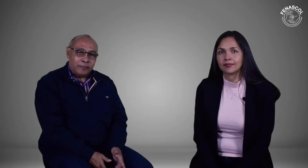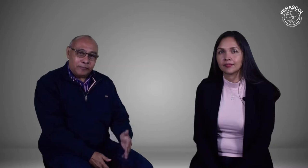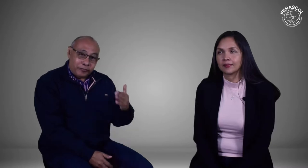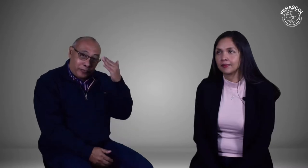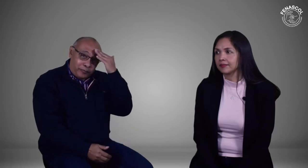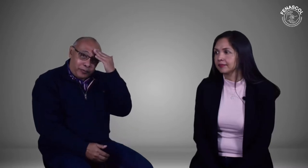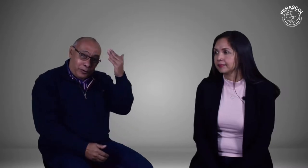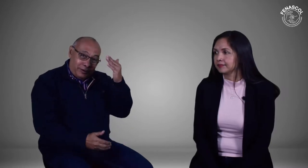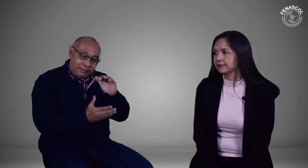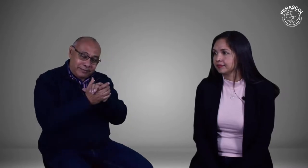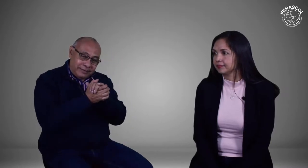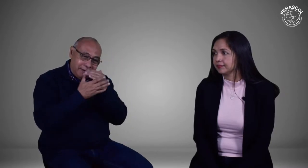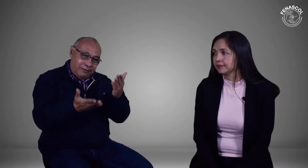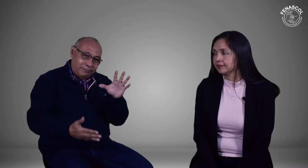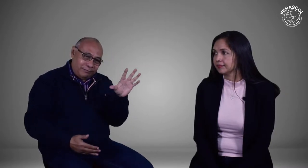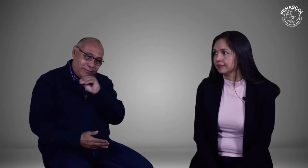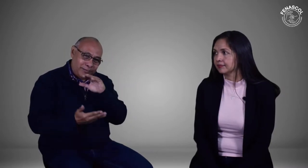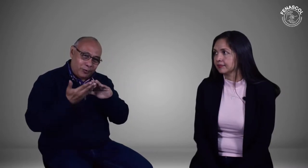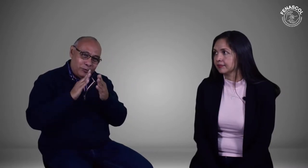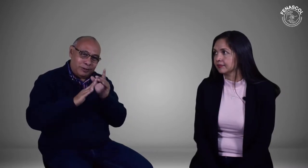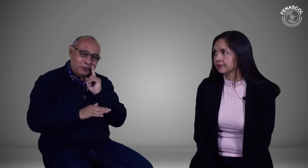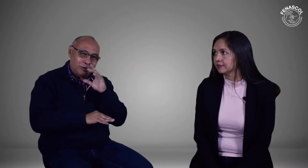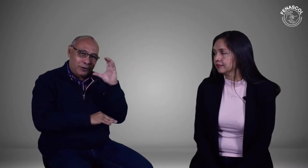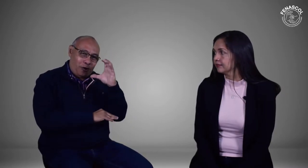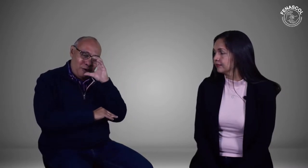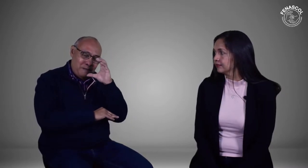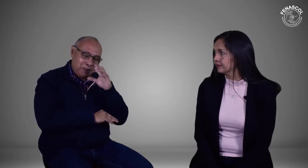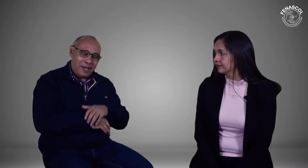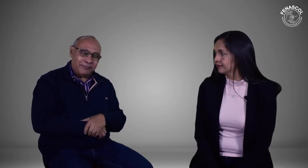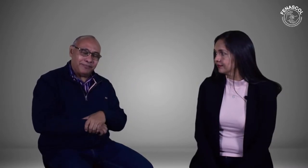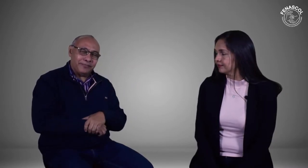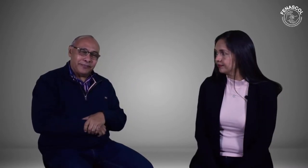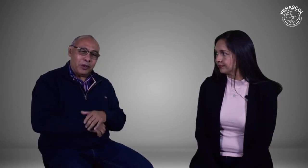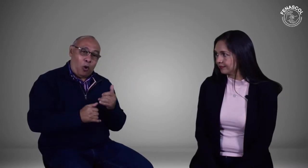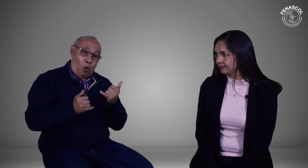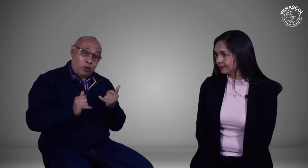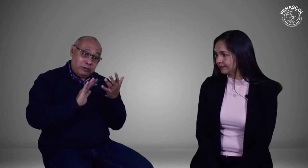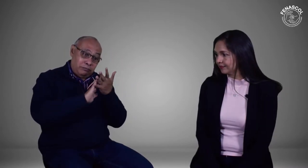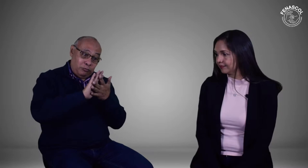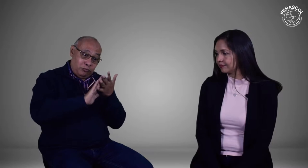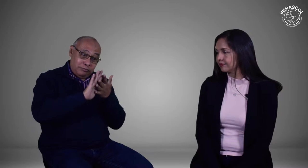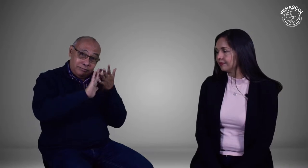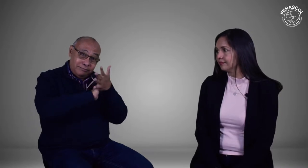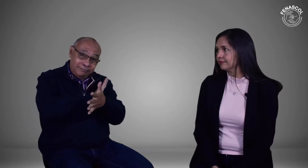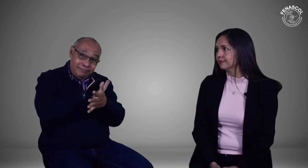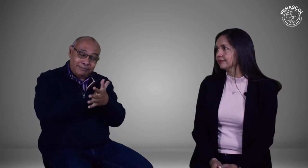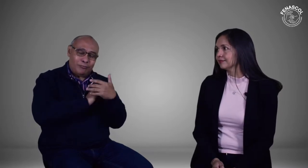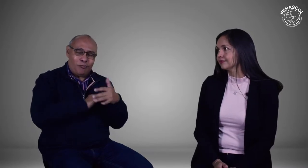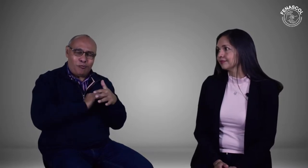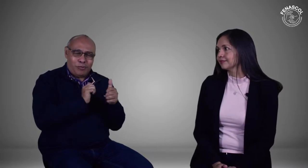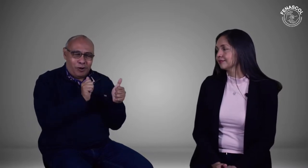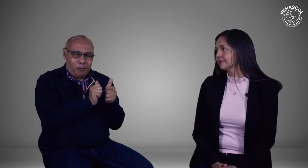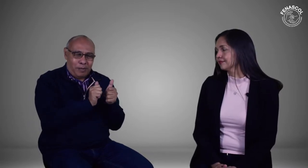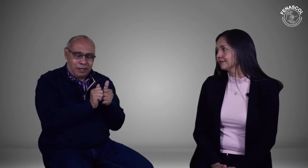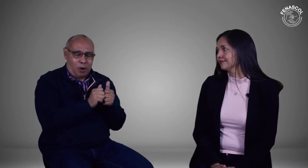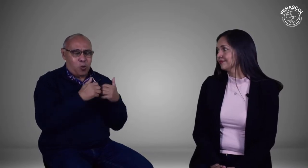Hola, un gran saludo a toda la comunidad sorda colombiana. Hoy en Noticienales nos acompaña un personaje muy